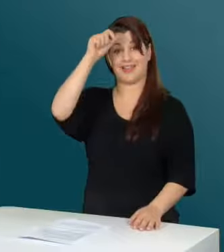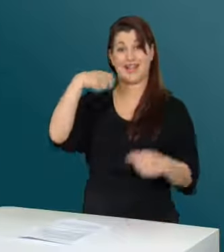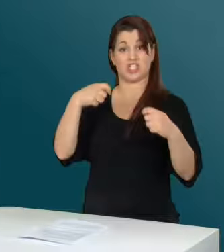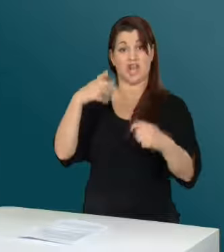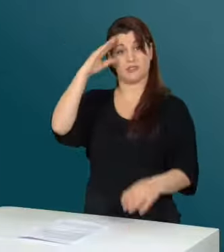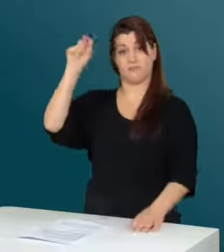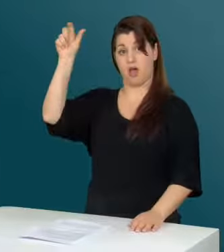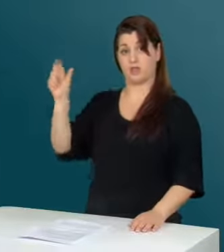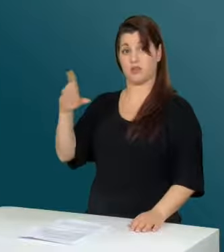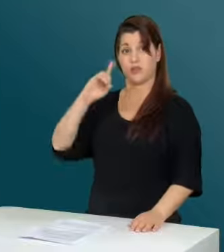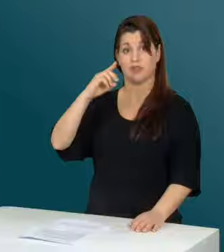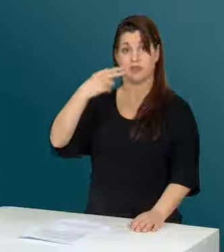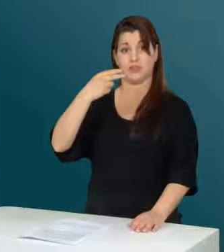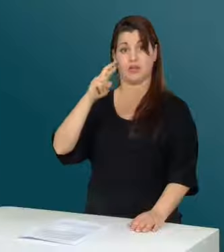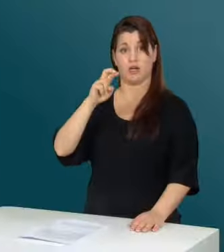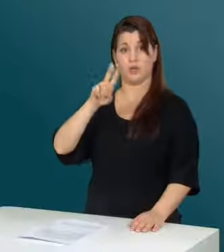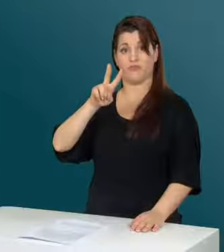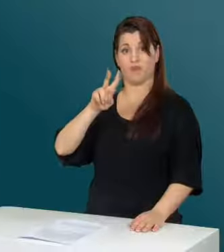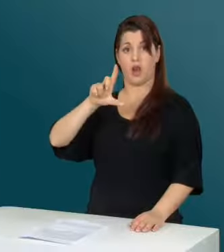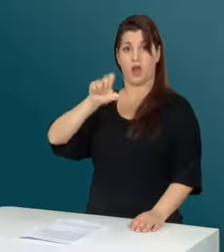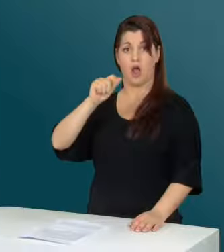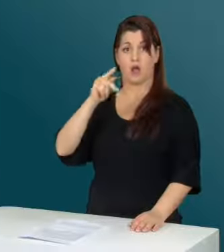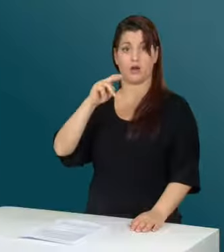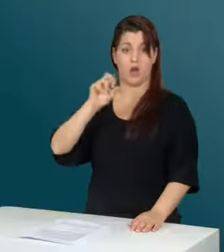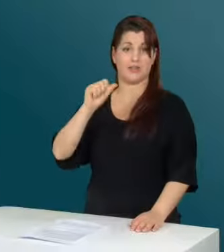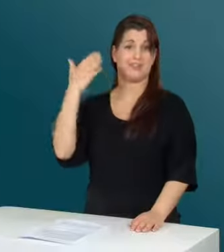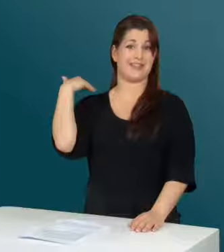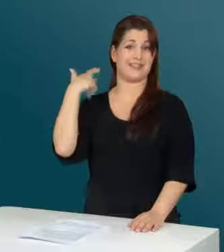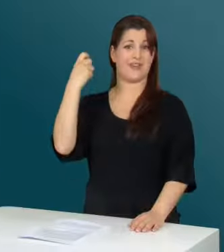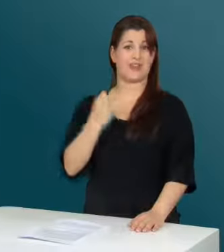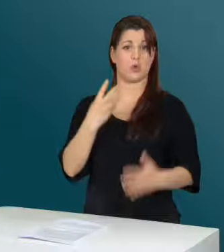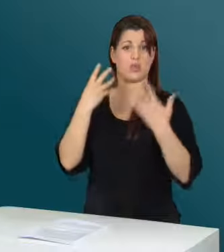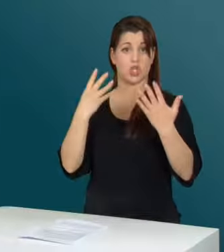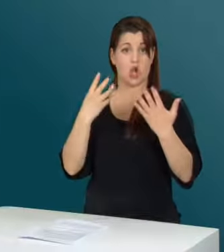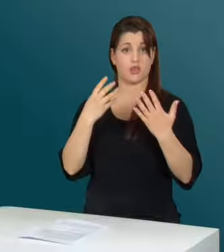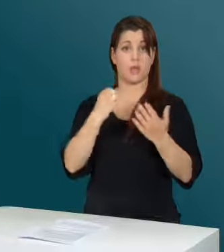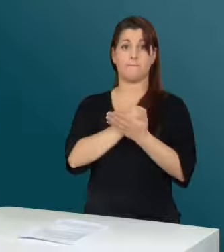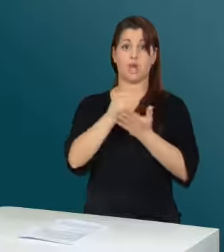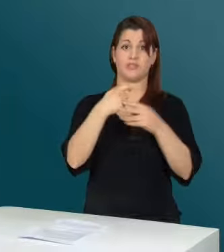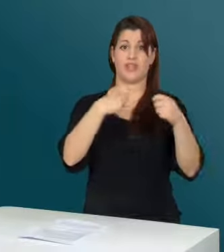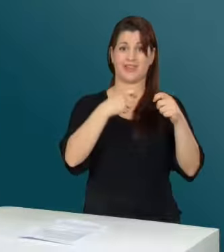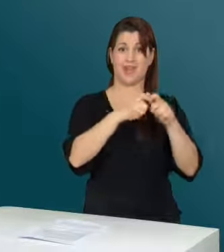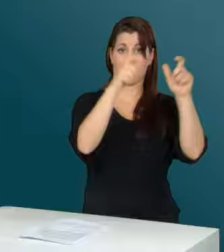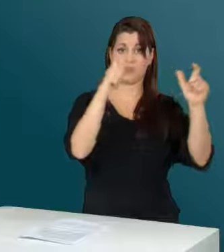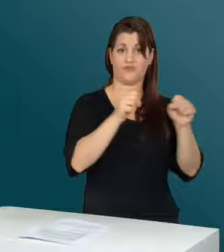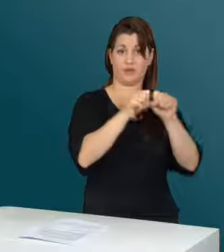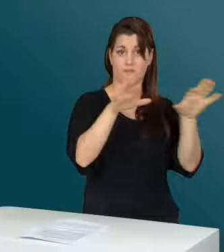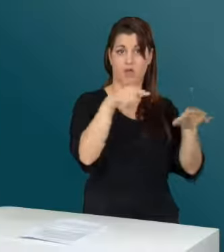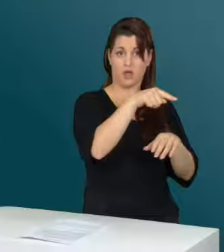Der indische Geschäftsmann Dhruv Lakra gründete 2009 die Postverteilungsfirma Miracle